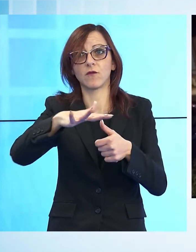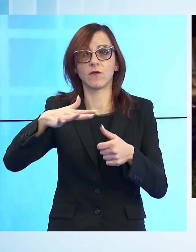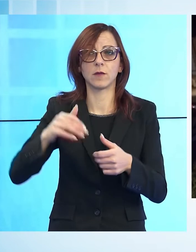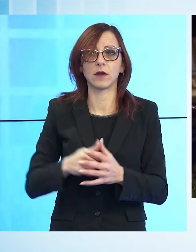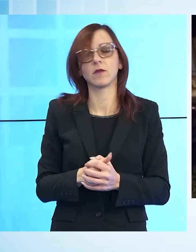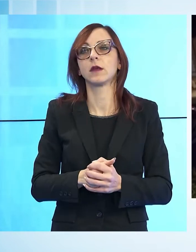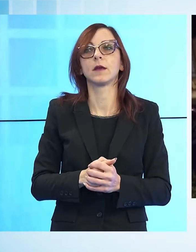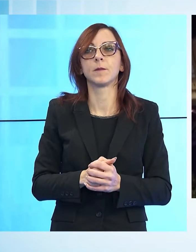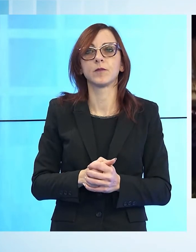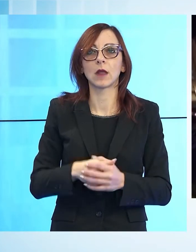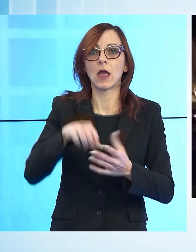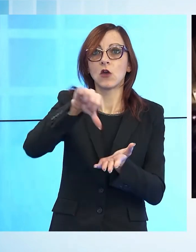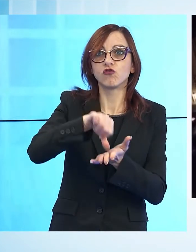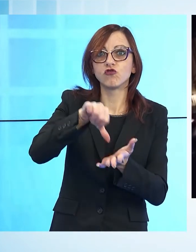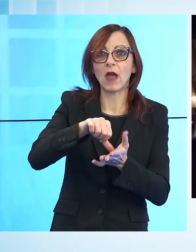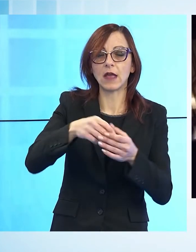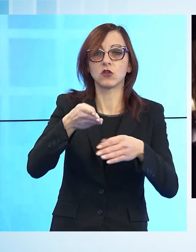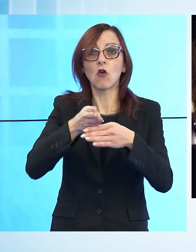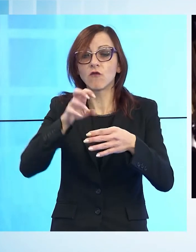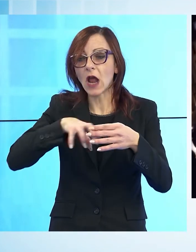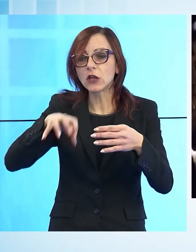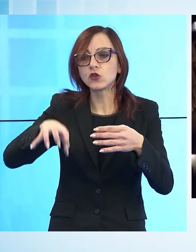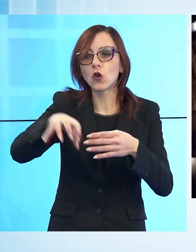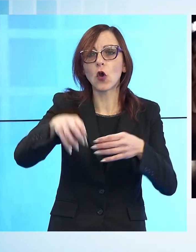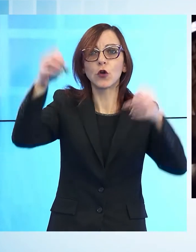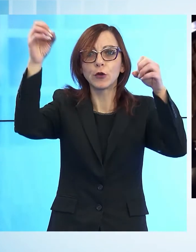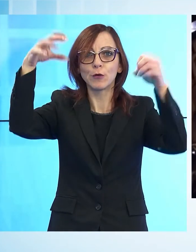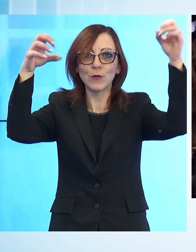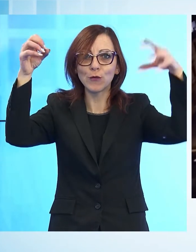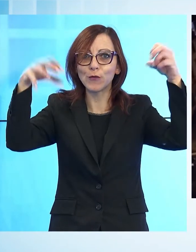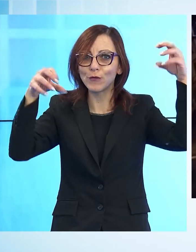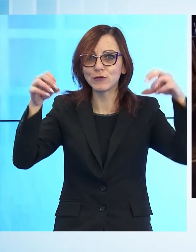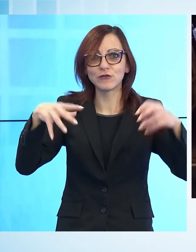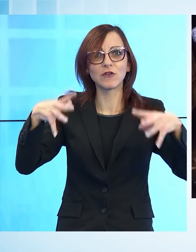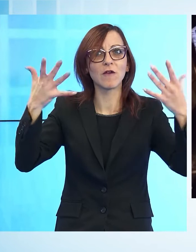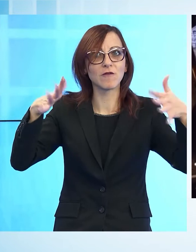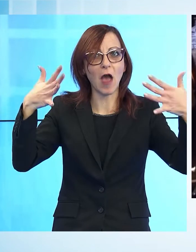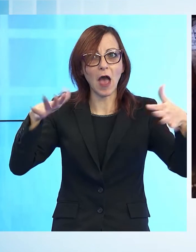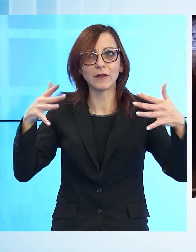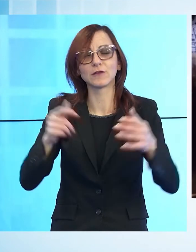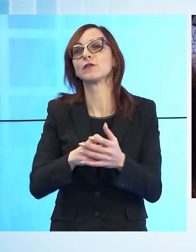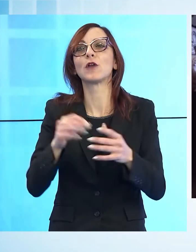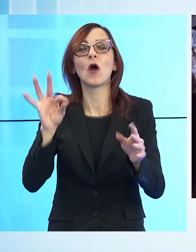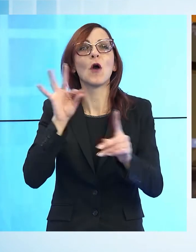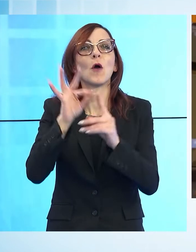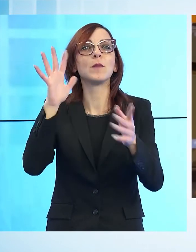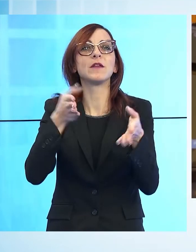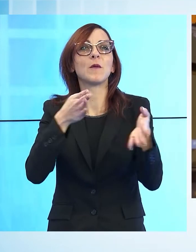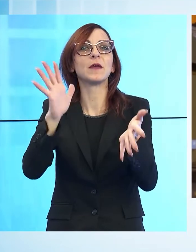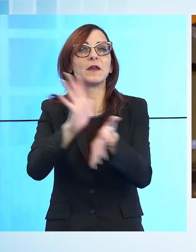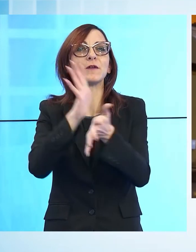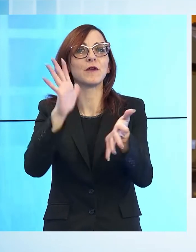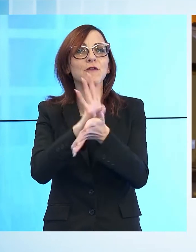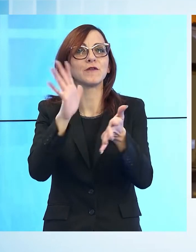in centro e nelle frazioni. Da sabato tutto il Paese è addobbato per accogliere il periodo delle feste e calare ancora di più la comunità nell